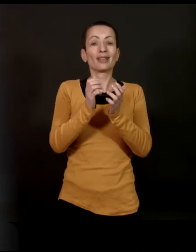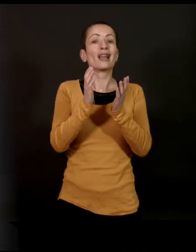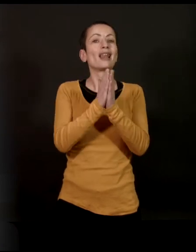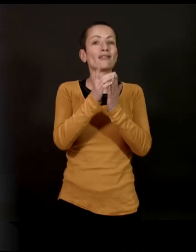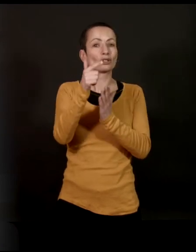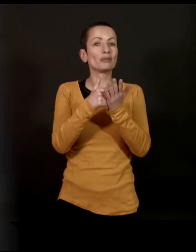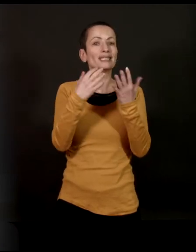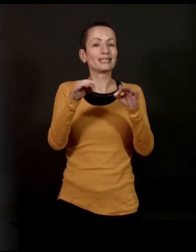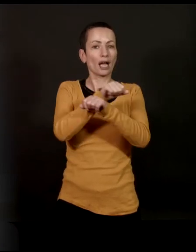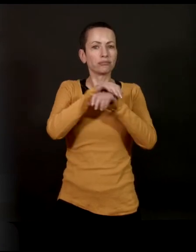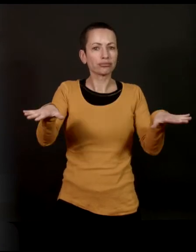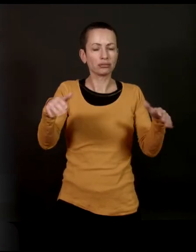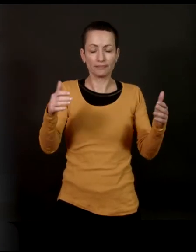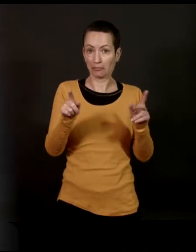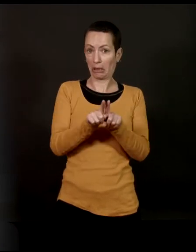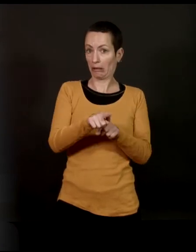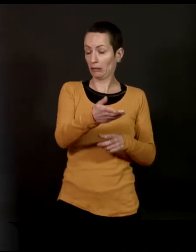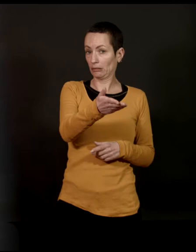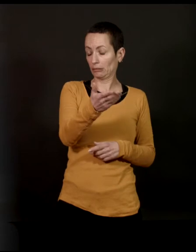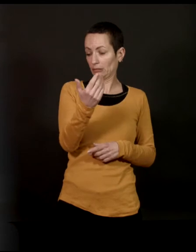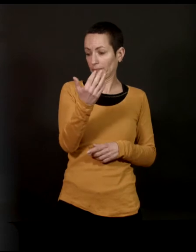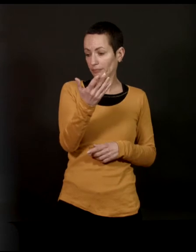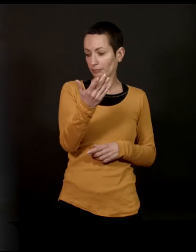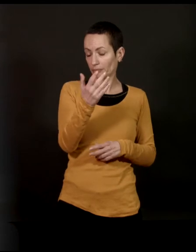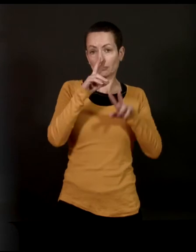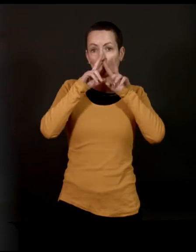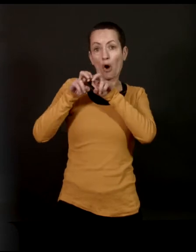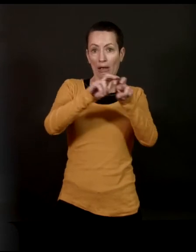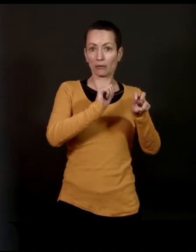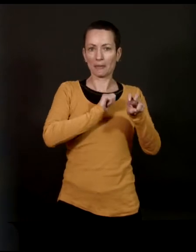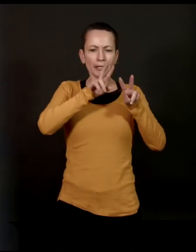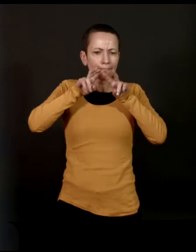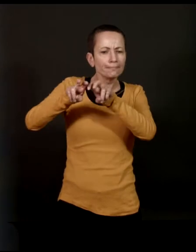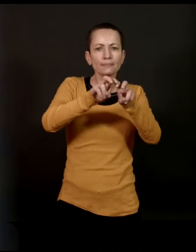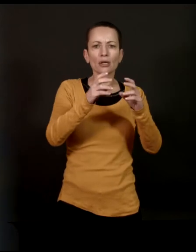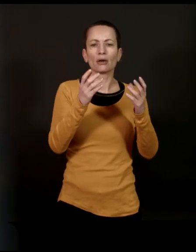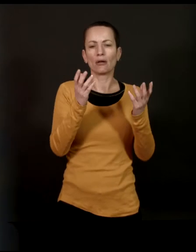Wistream, qui était pareil, c'était une enquête que j'avais faite dans le